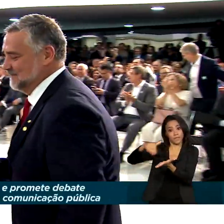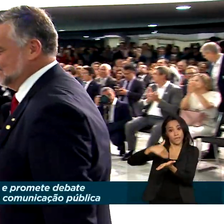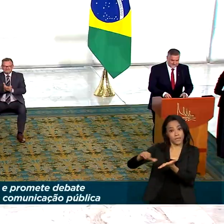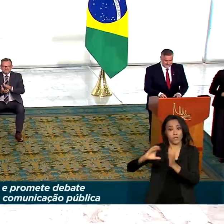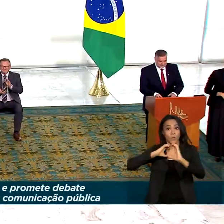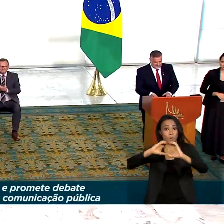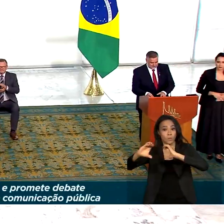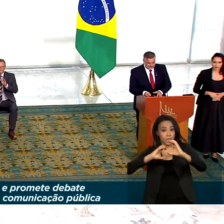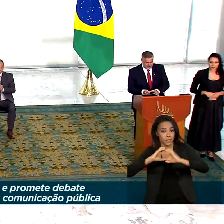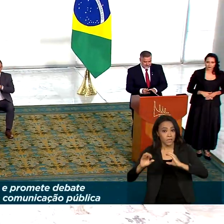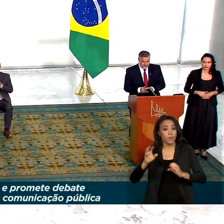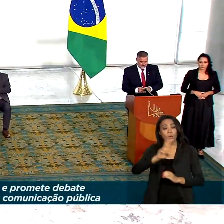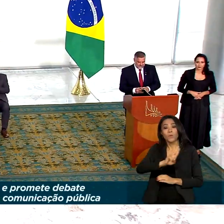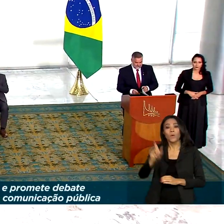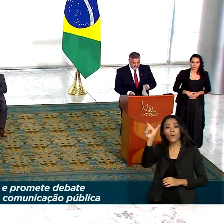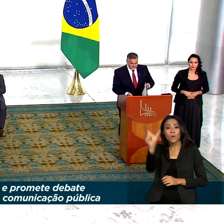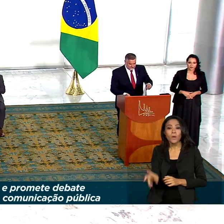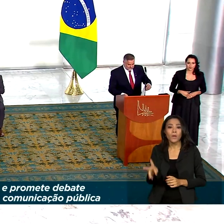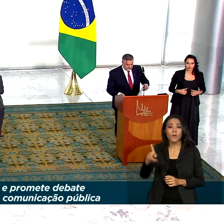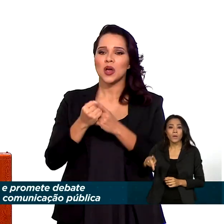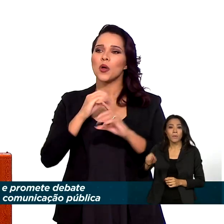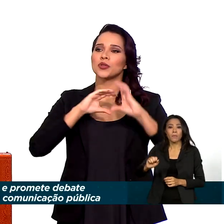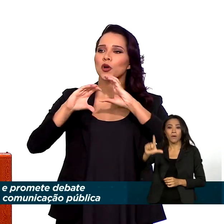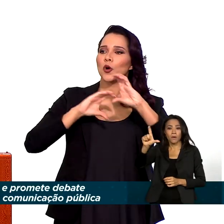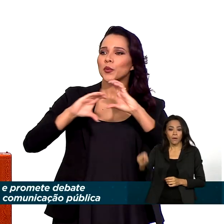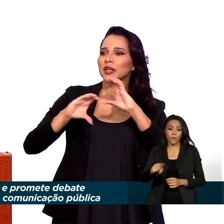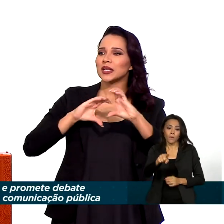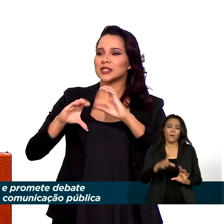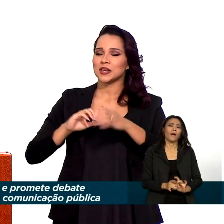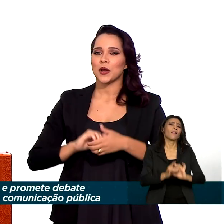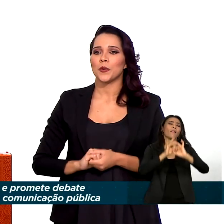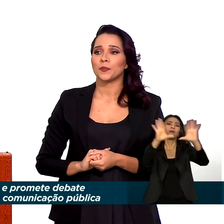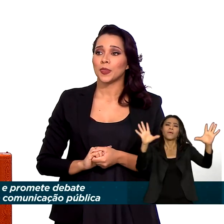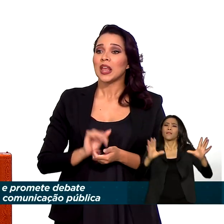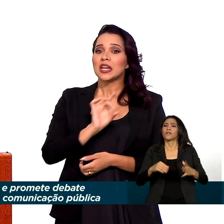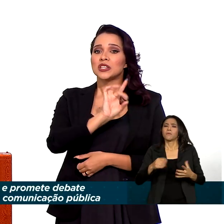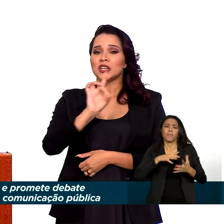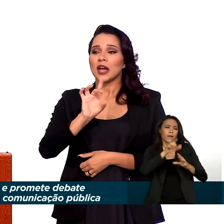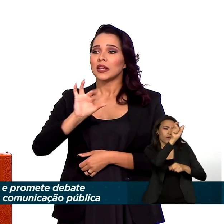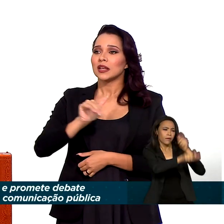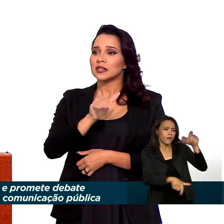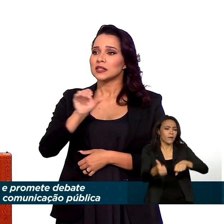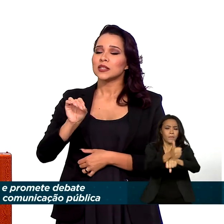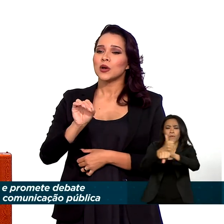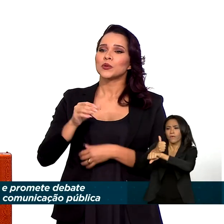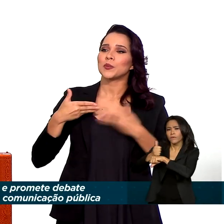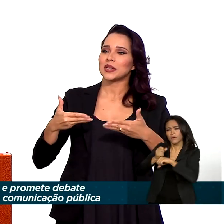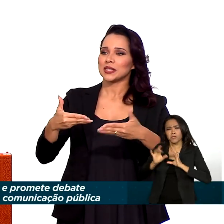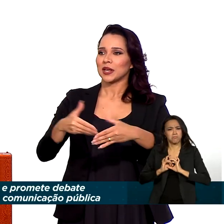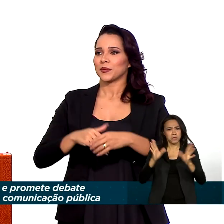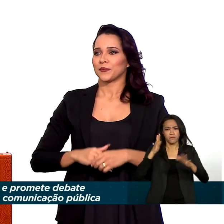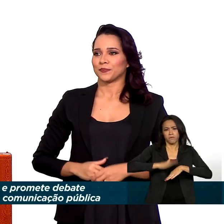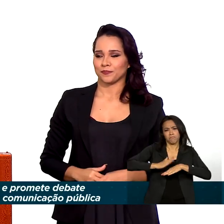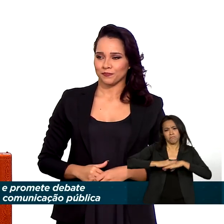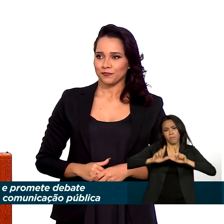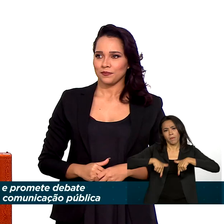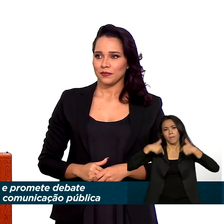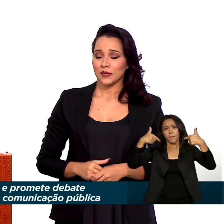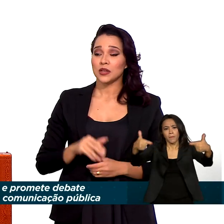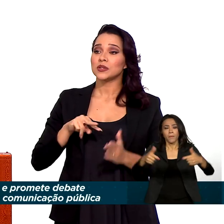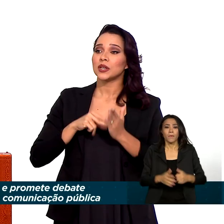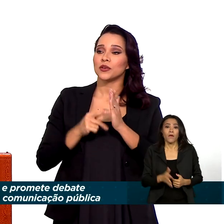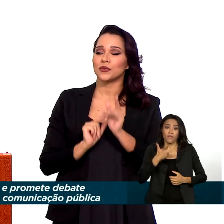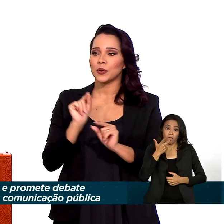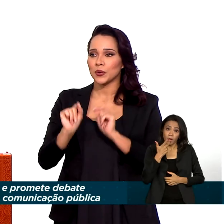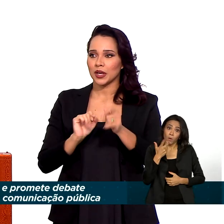Paulo Pimenta, defendeu em seu discurso de posse a liberdade para que jornalistas exerçam a profissão, exaltou